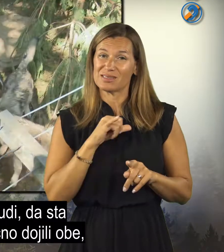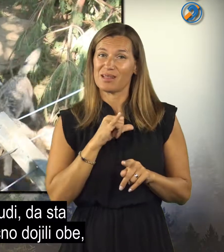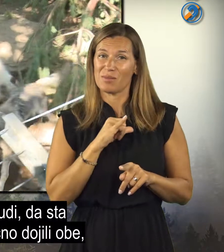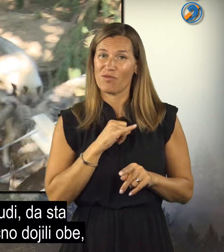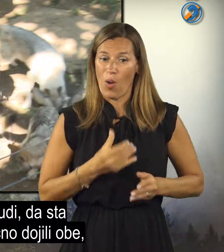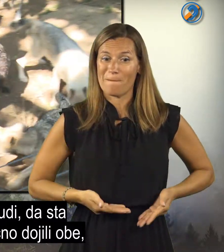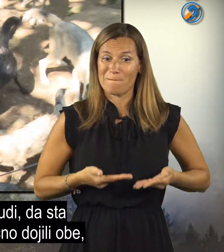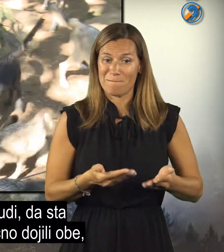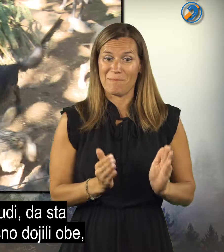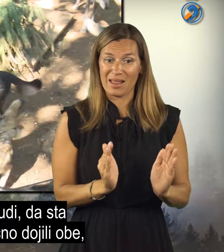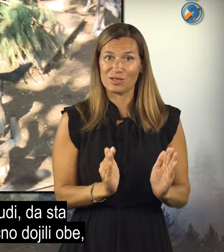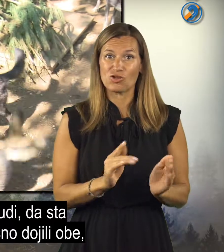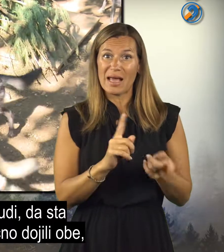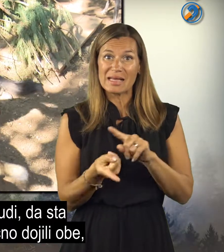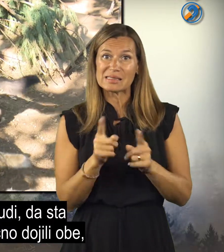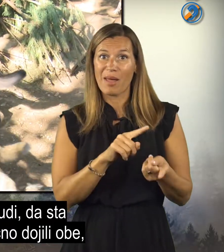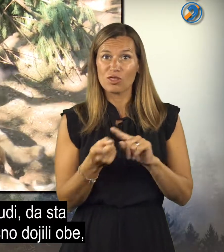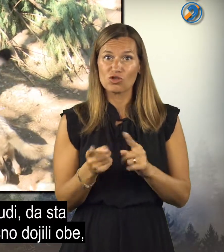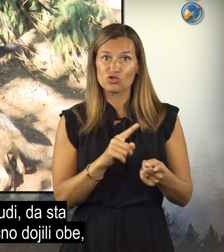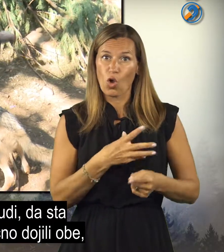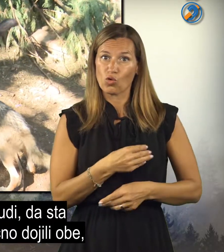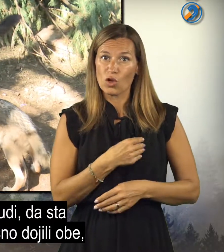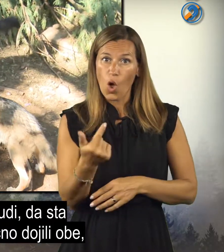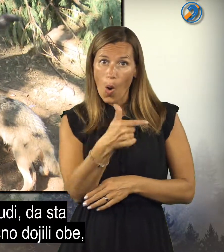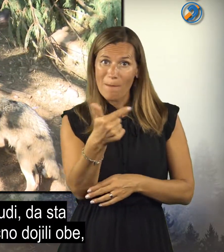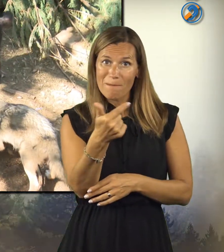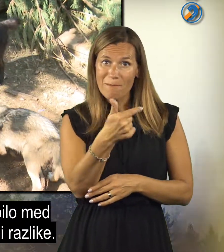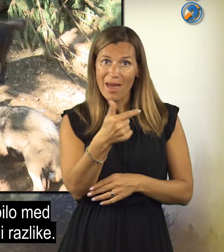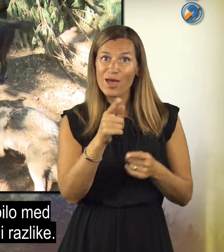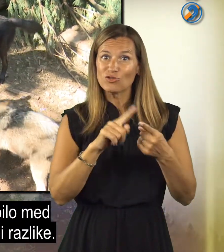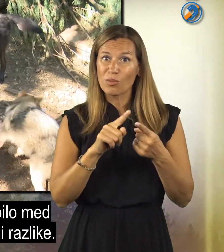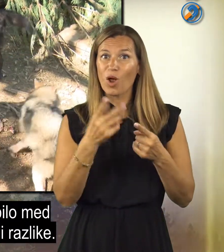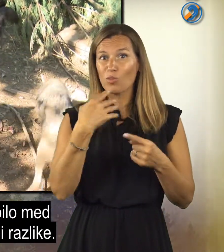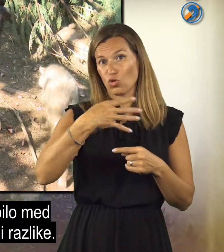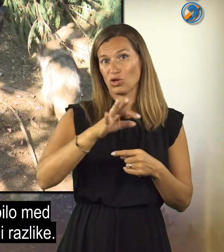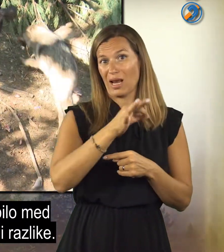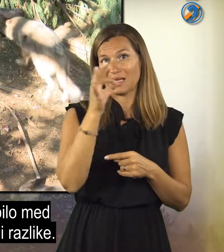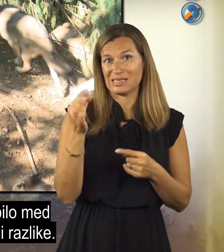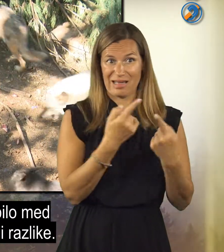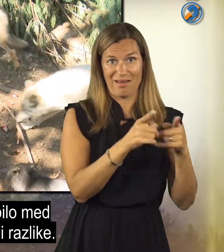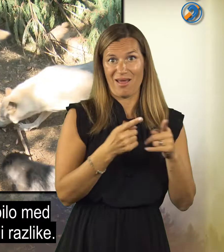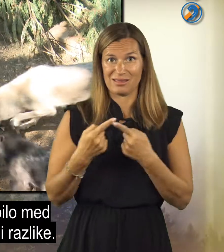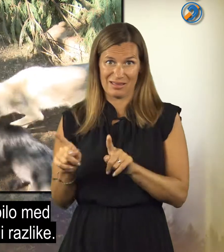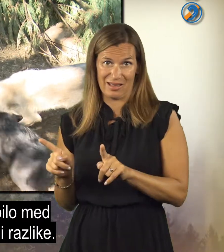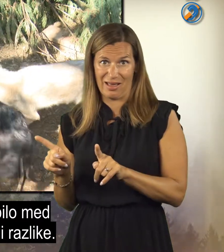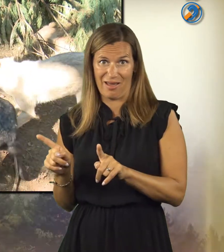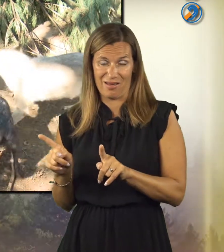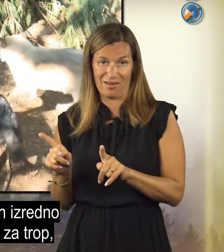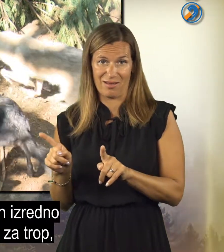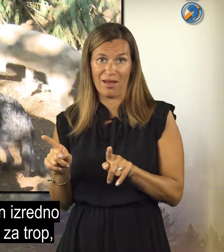Zanjujo tudi to, da sta mladiče izmenično dojili obe, čeprav je bilo med njima 14 dni razlike.